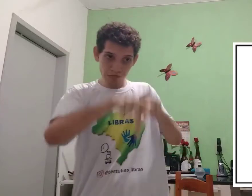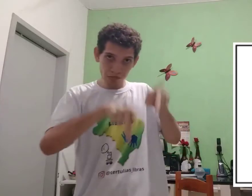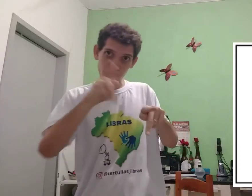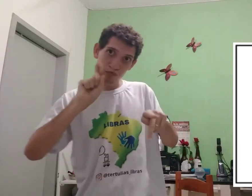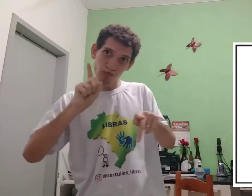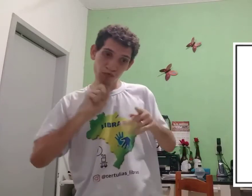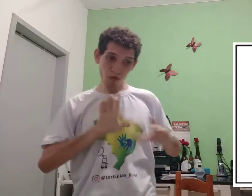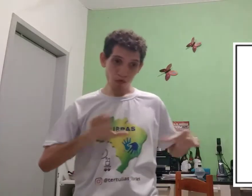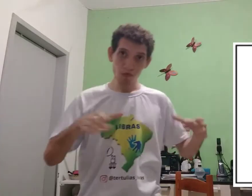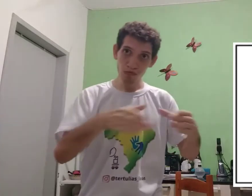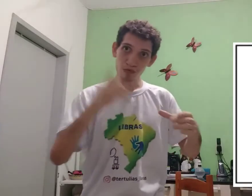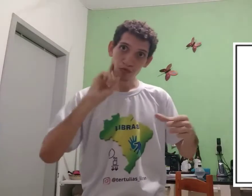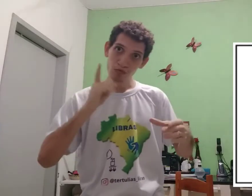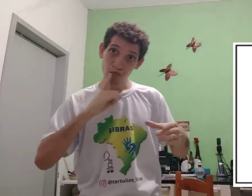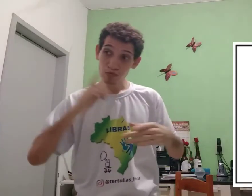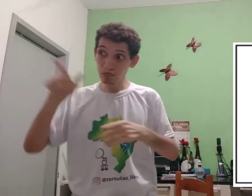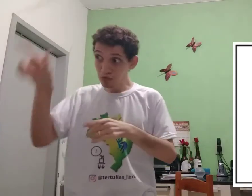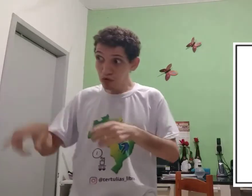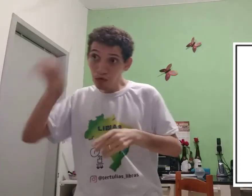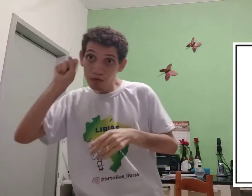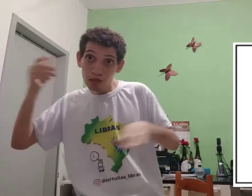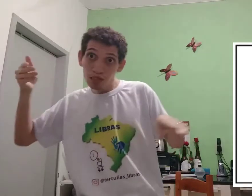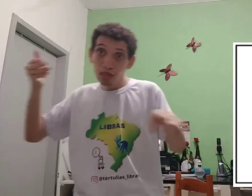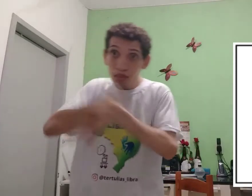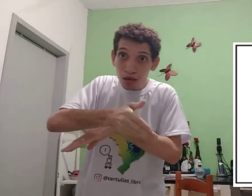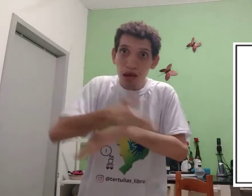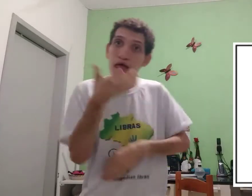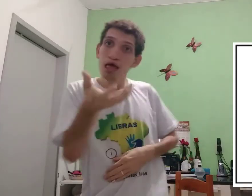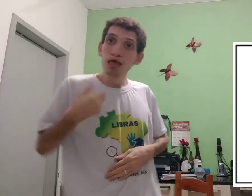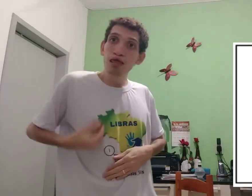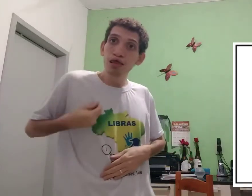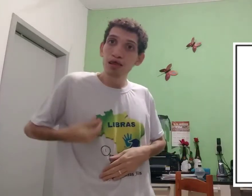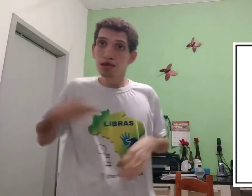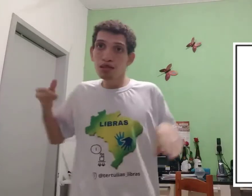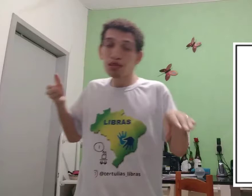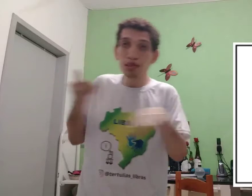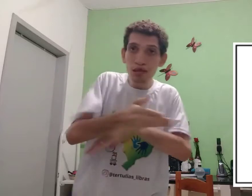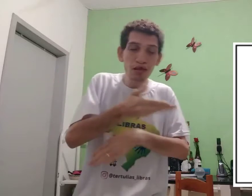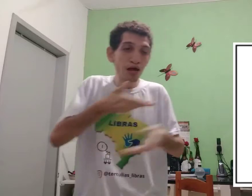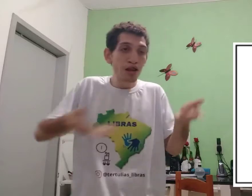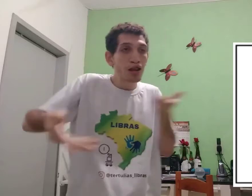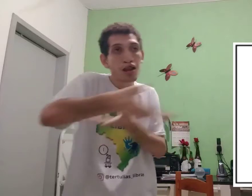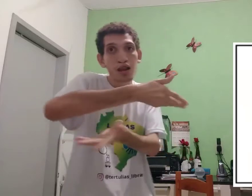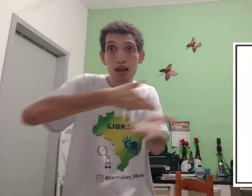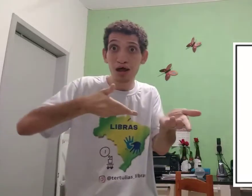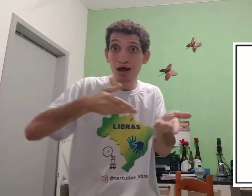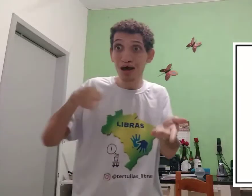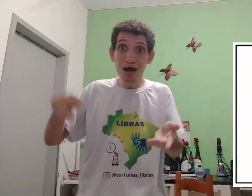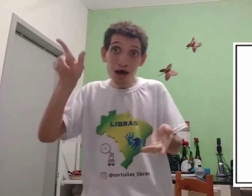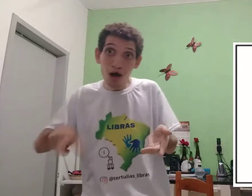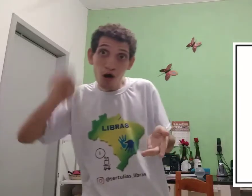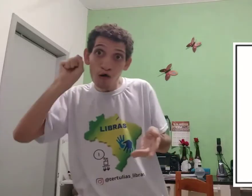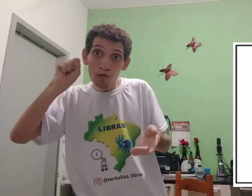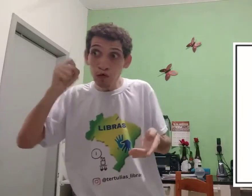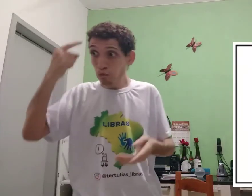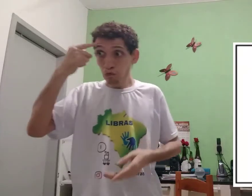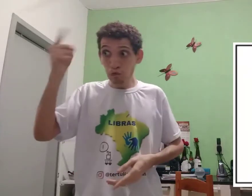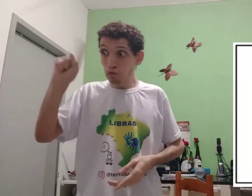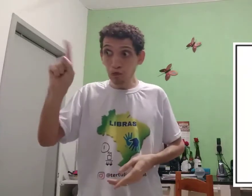pessoa ouvinte, povo, comunidade surda, pessoa ouvinte, e ele participar, interagir. Então, essa